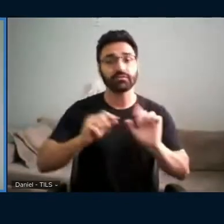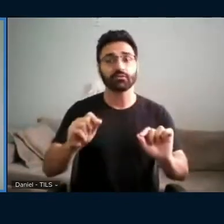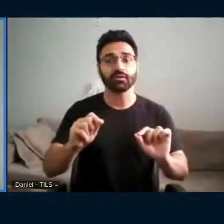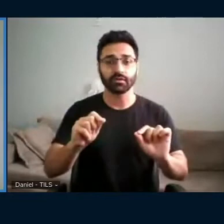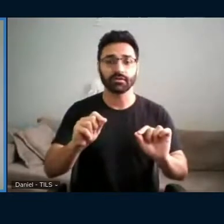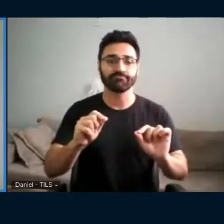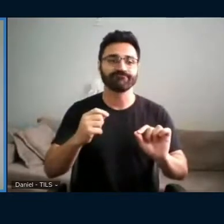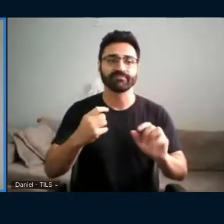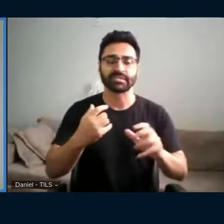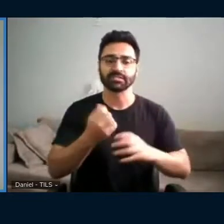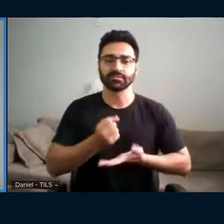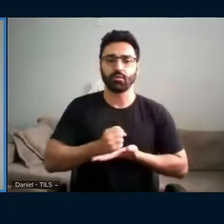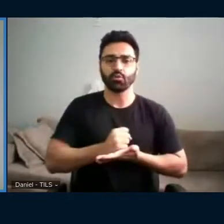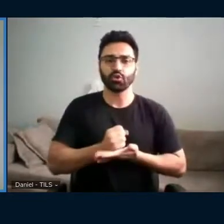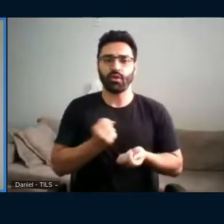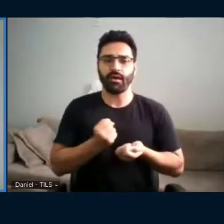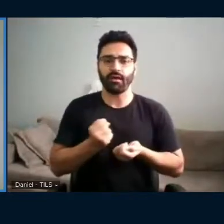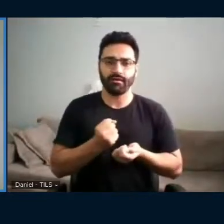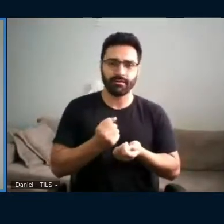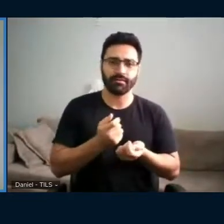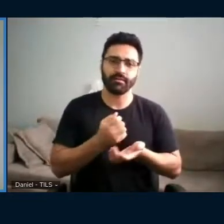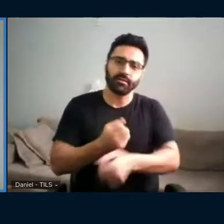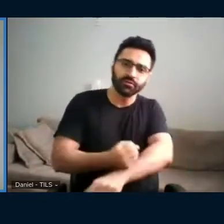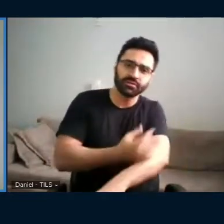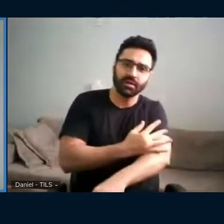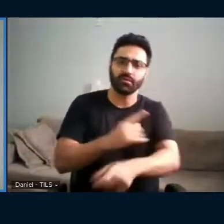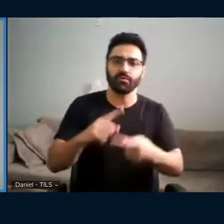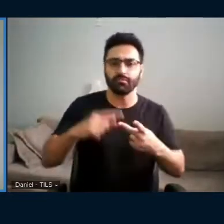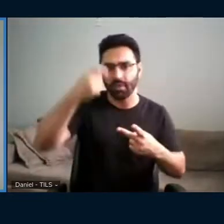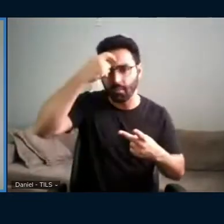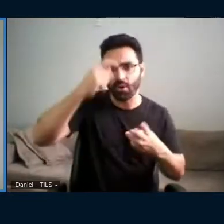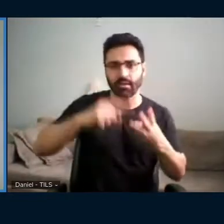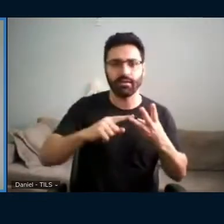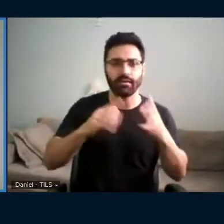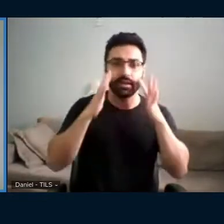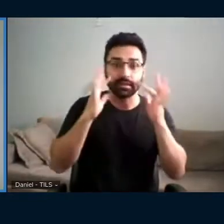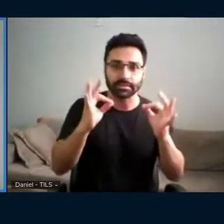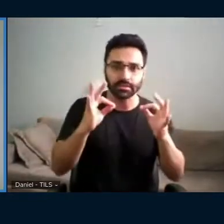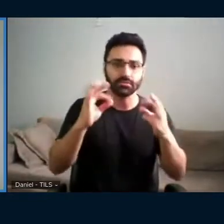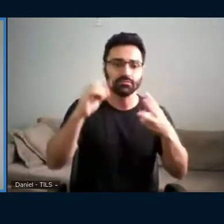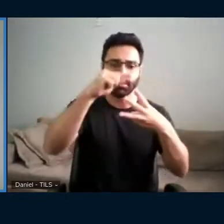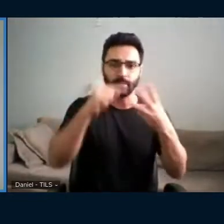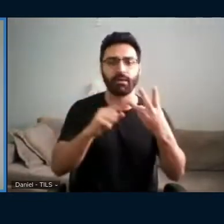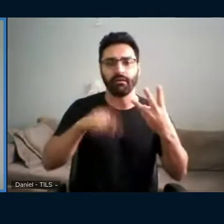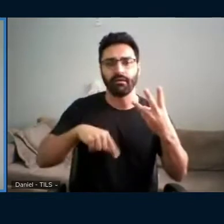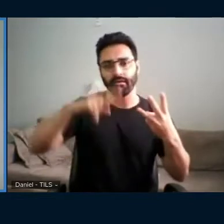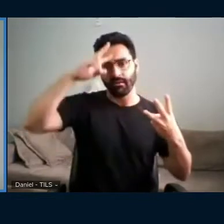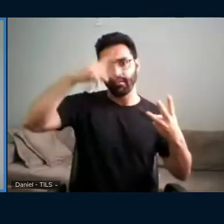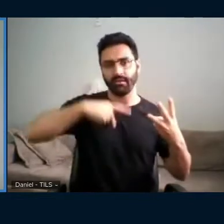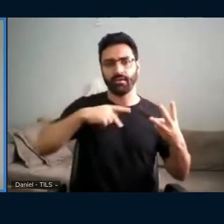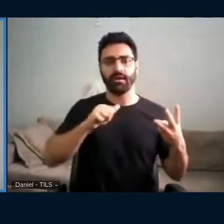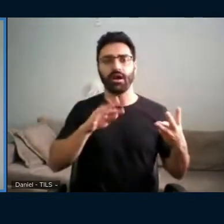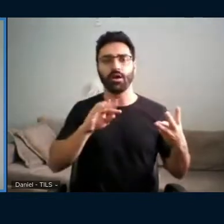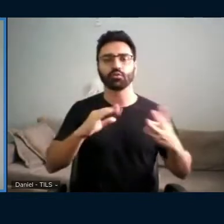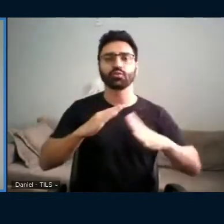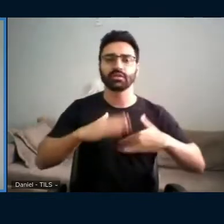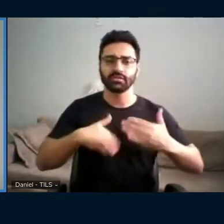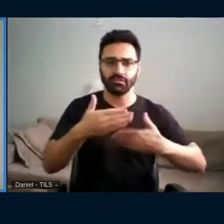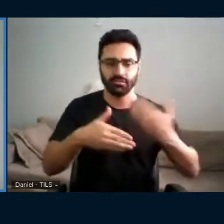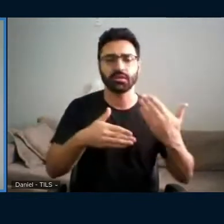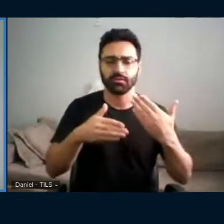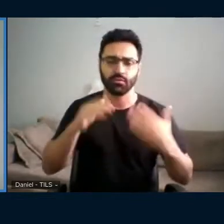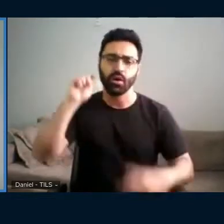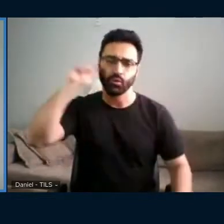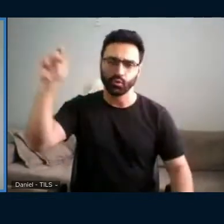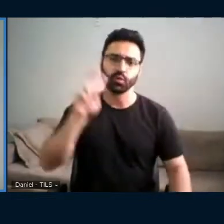próprias emoções, as memórias, a atenção. Isso é autodesenvolvimento para Vygotsky. Temos o